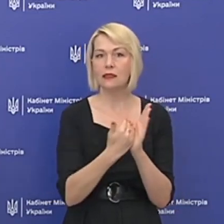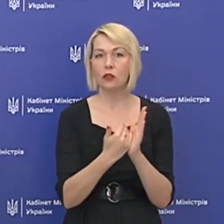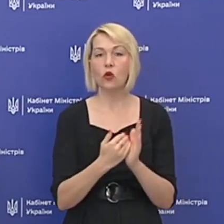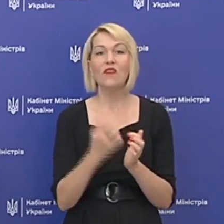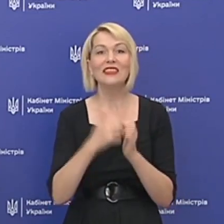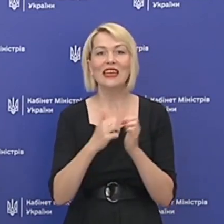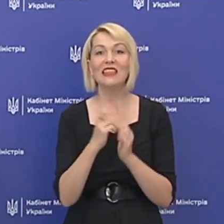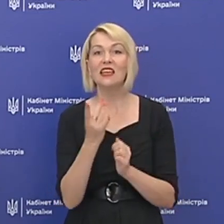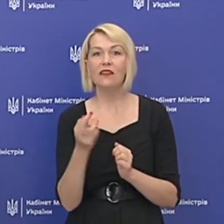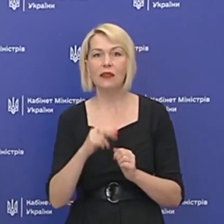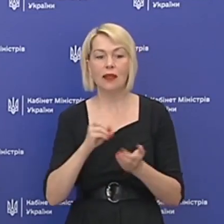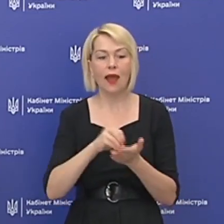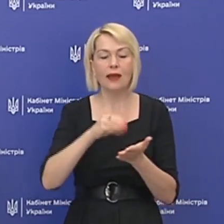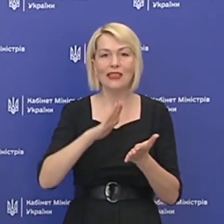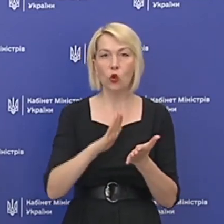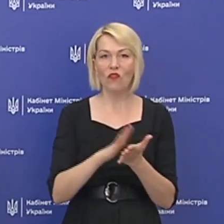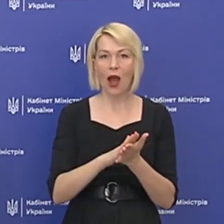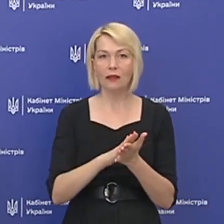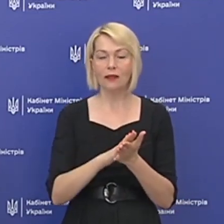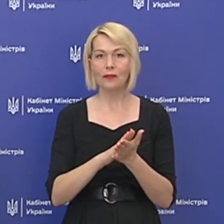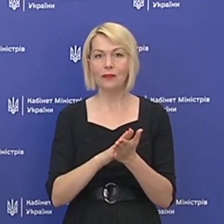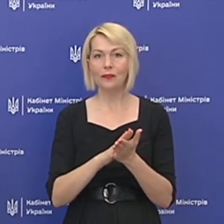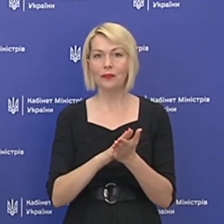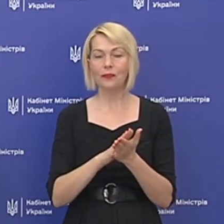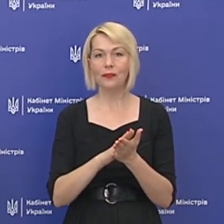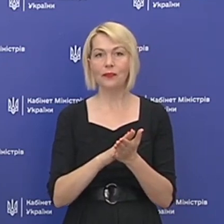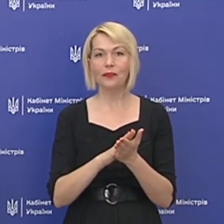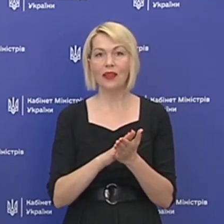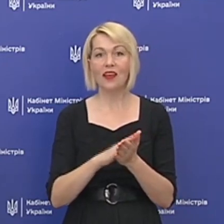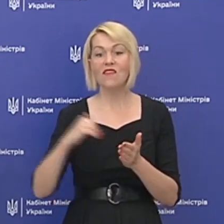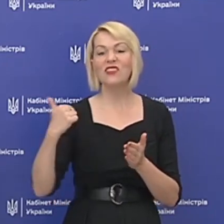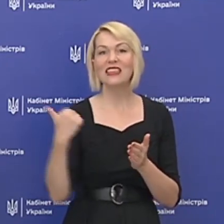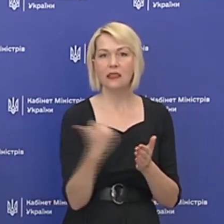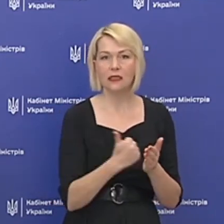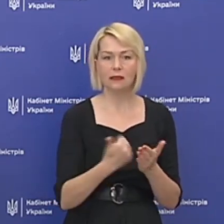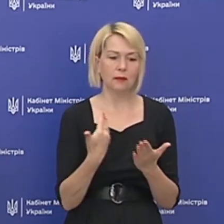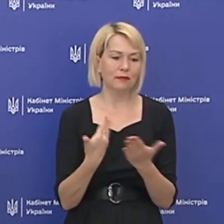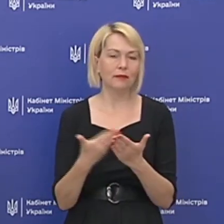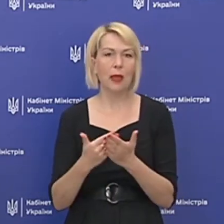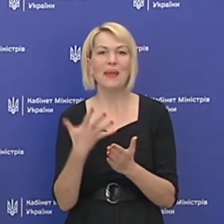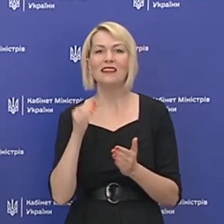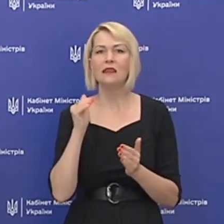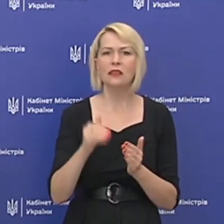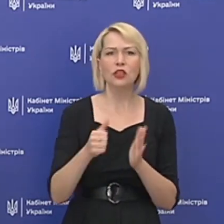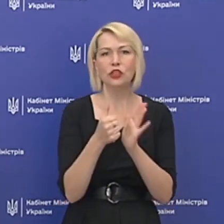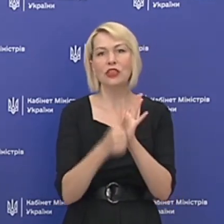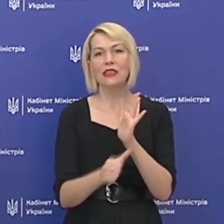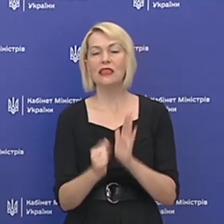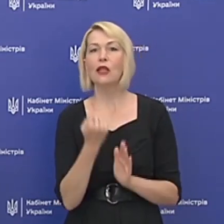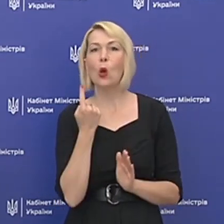середині квітня ми реєстрували в тиждень порядка 5 тисяч, по-моему, 61